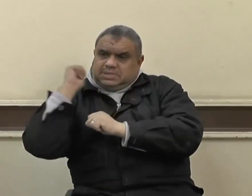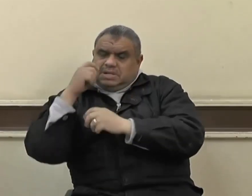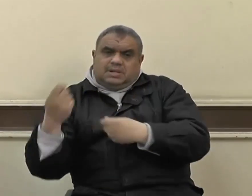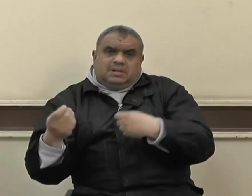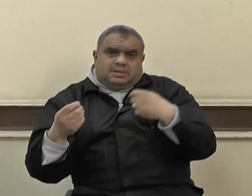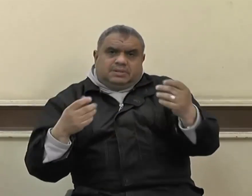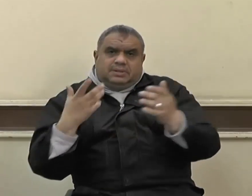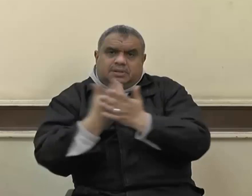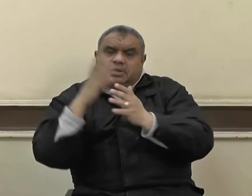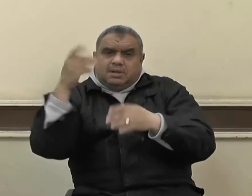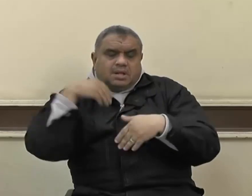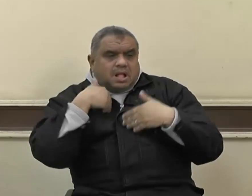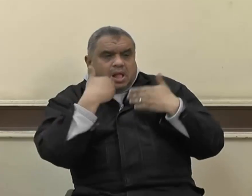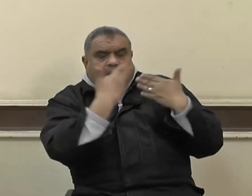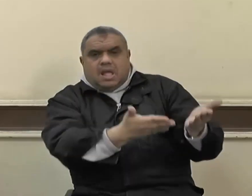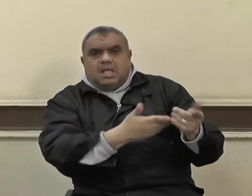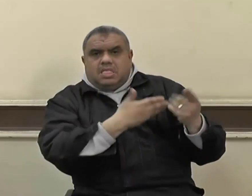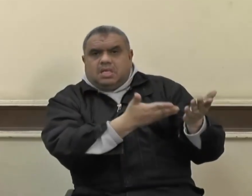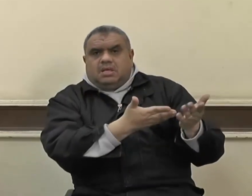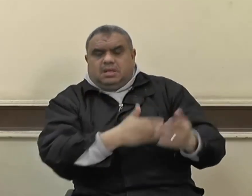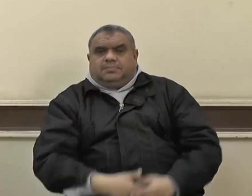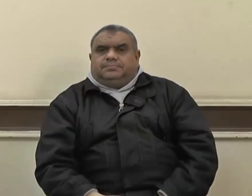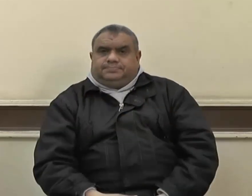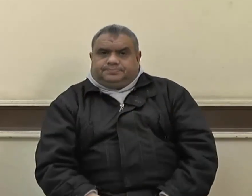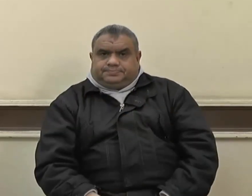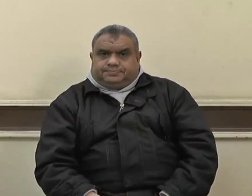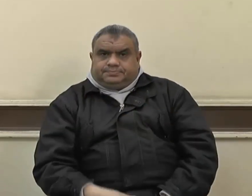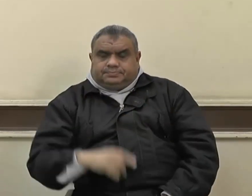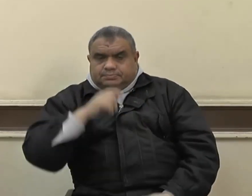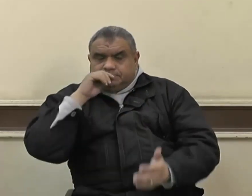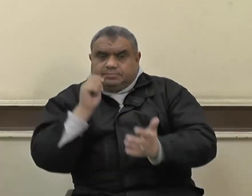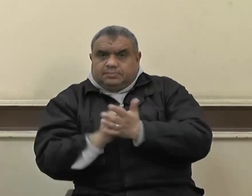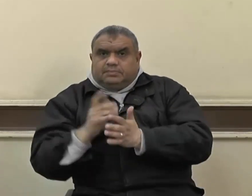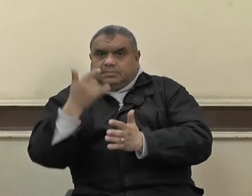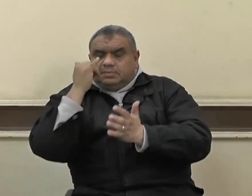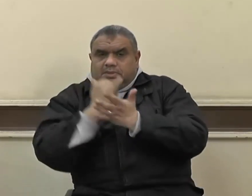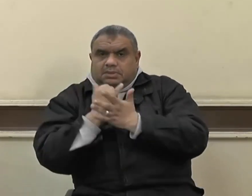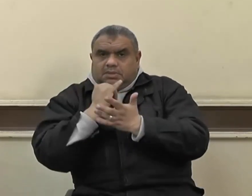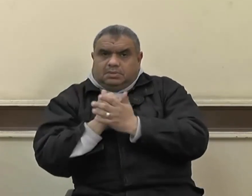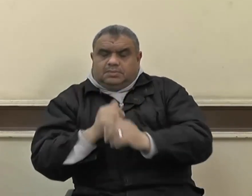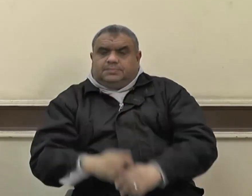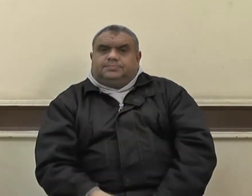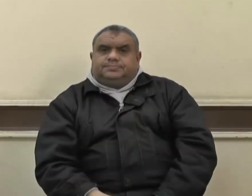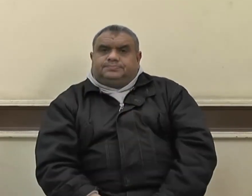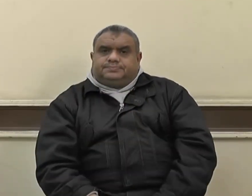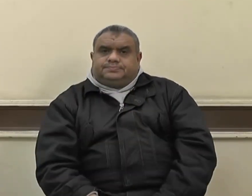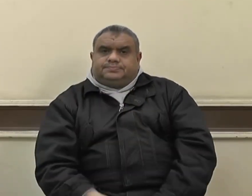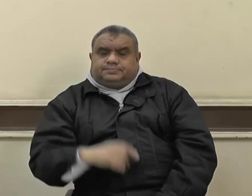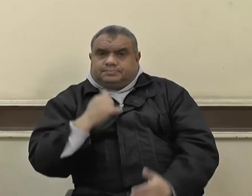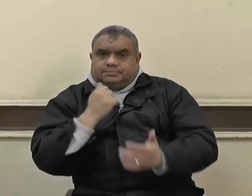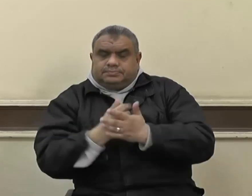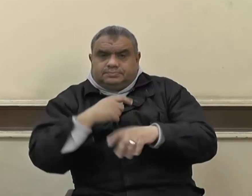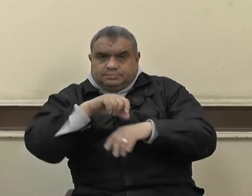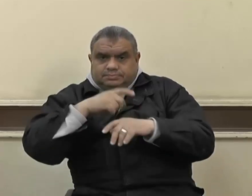المنزلة التي يستحقونها ولنا الأسوة الحسنة في رسول الله صلى الله عليه وسلم